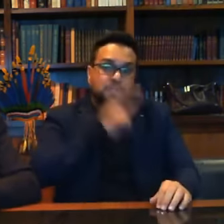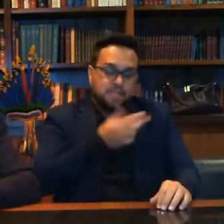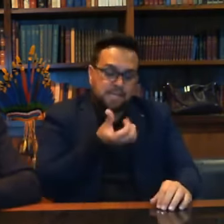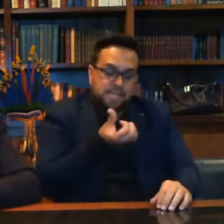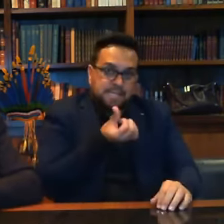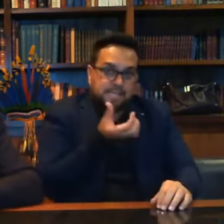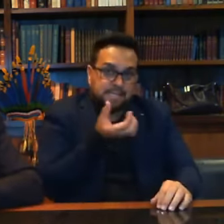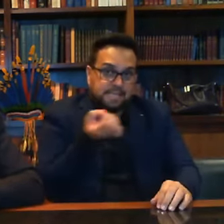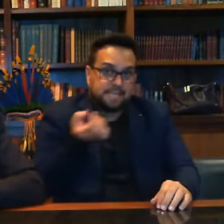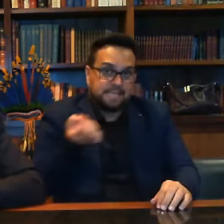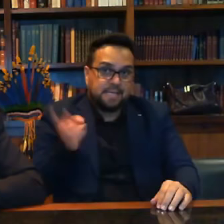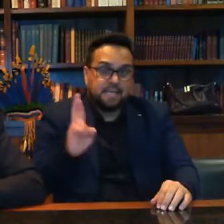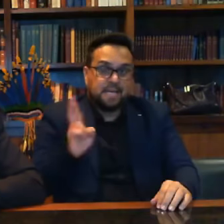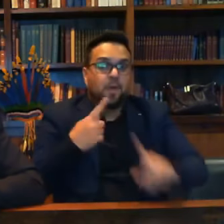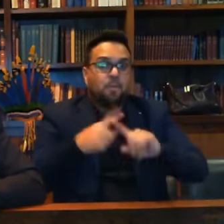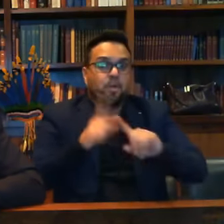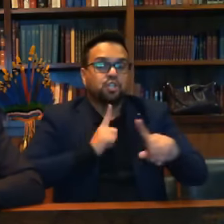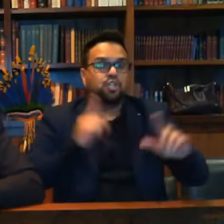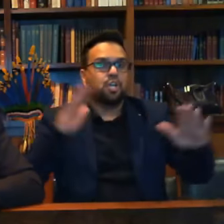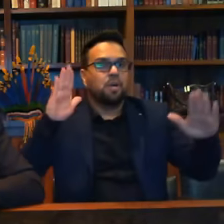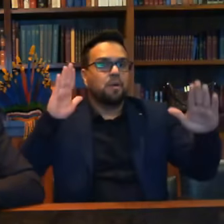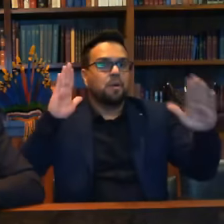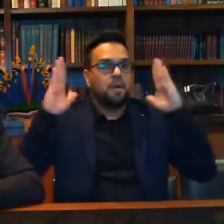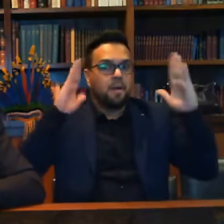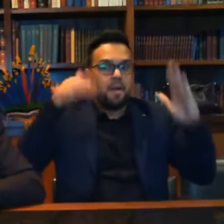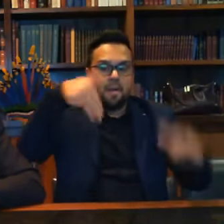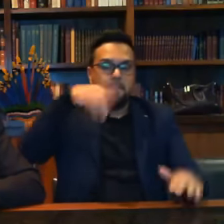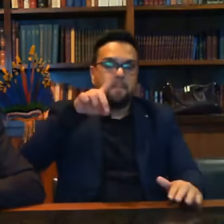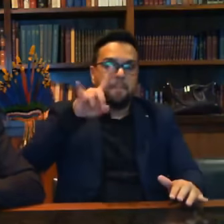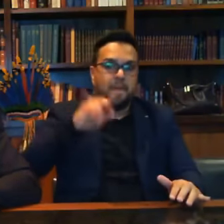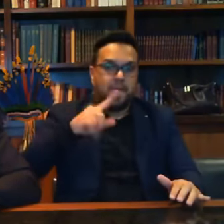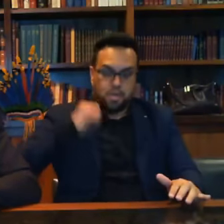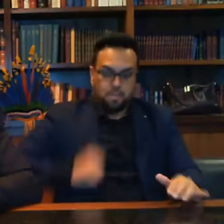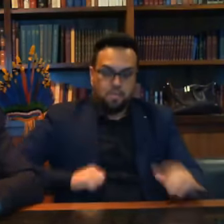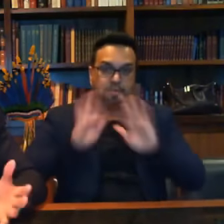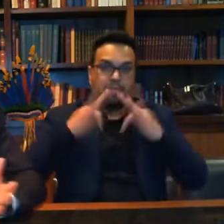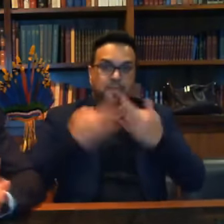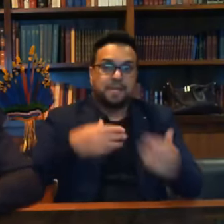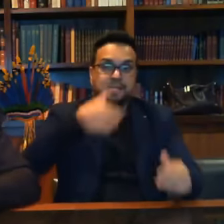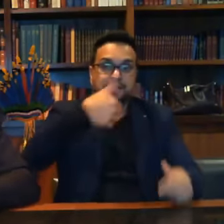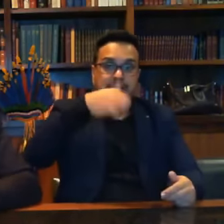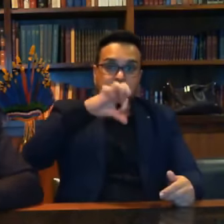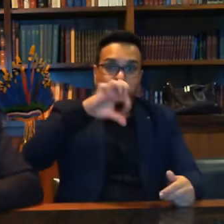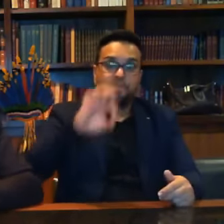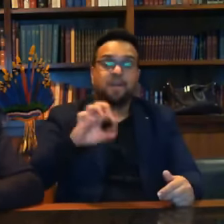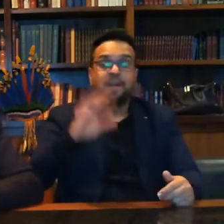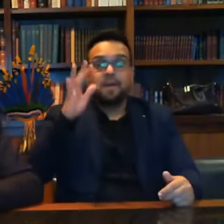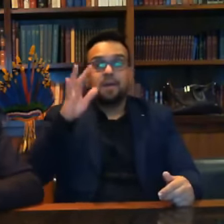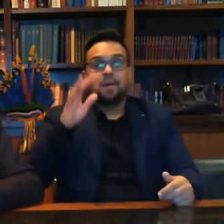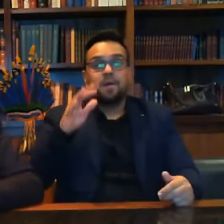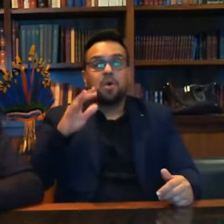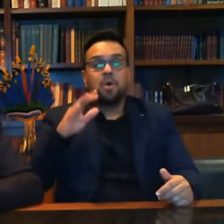quando a média do Bolsa Família era 190, houve um aumento de consumo no Brasil.